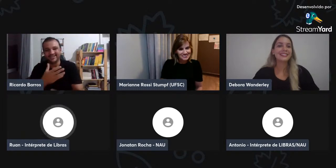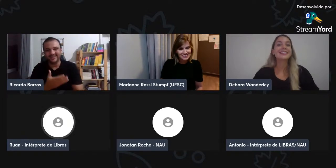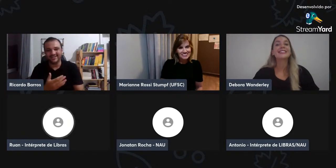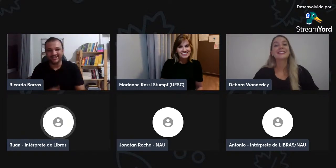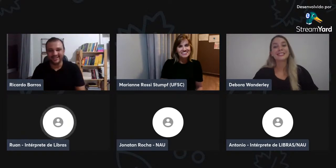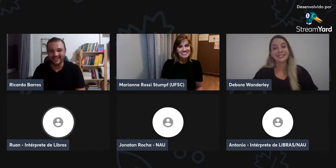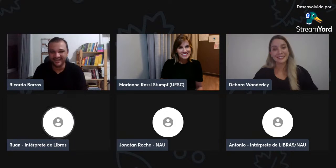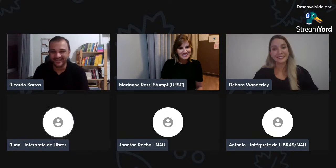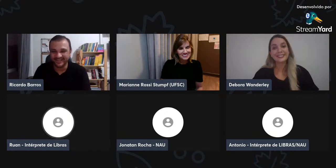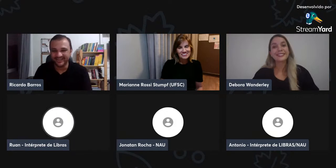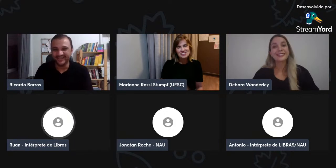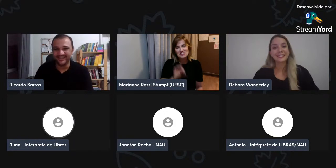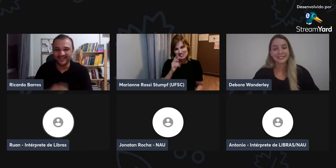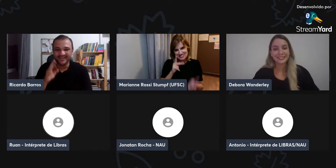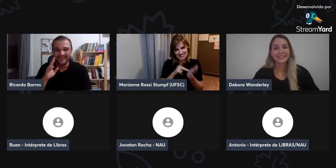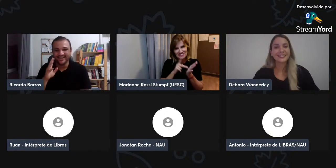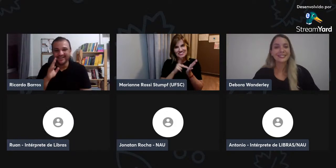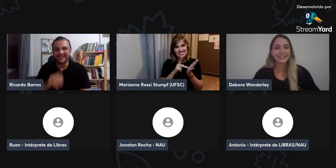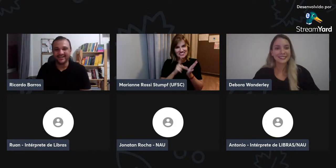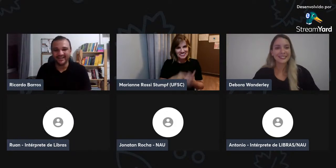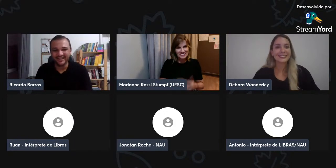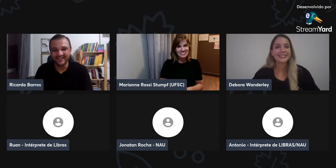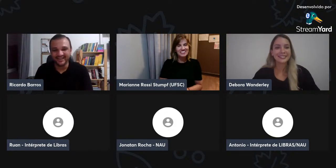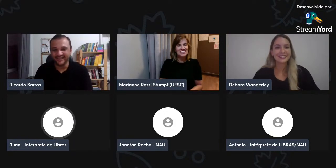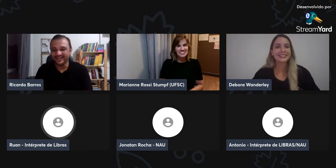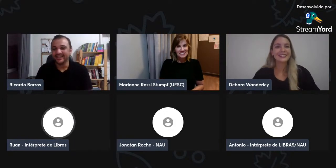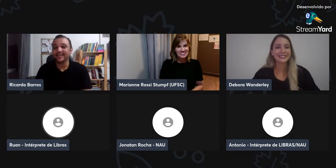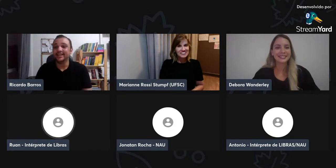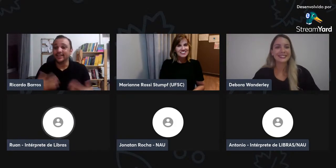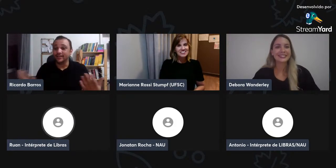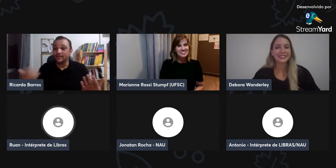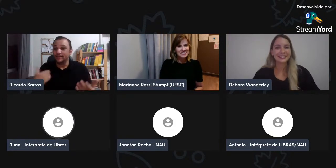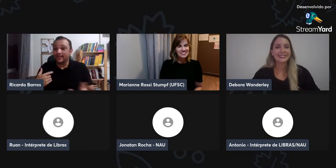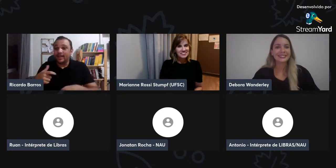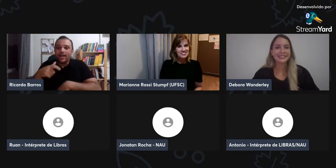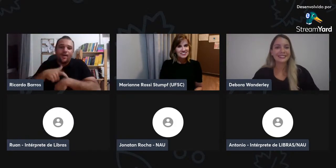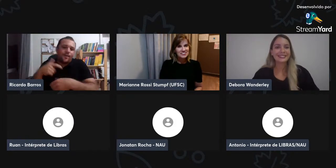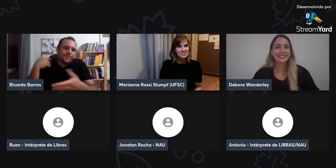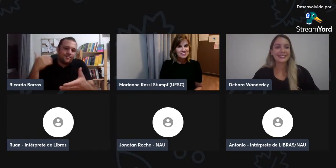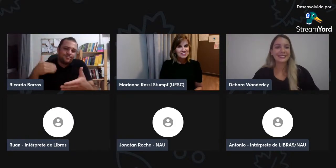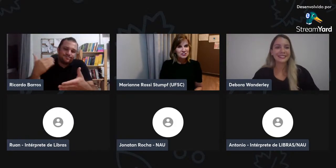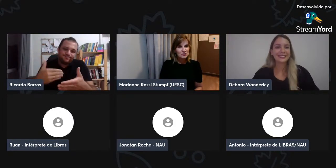muito interessante, essa escrita. É verdade. Muito bom, muito legal.